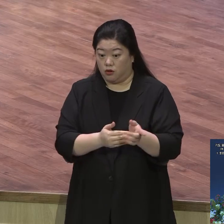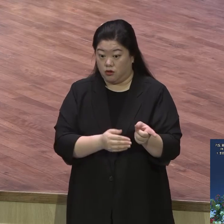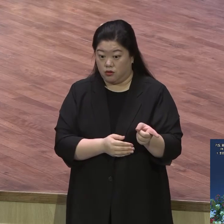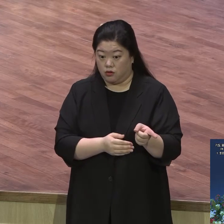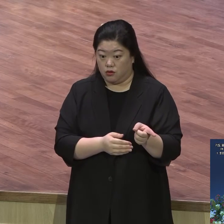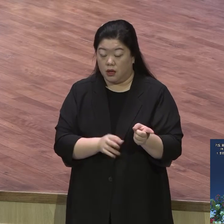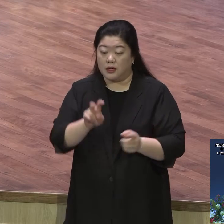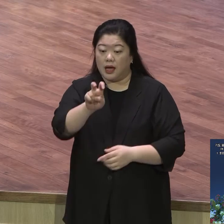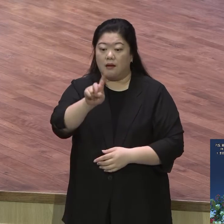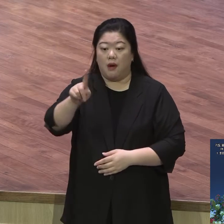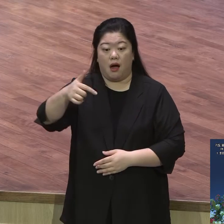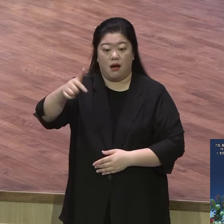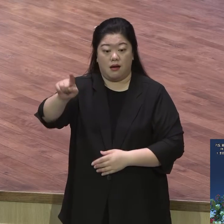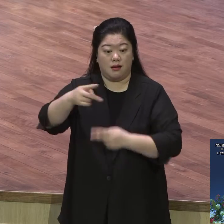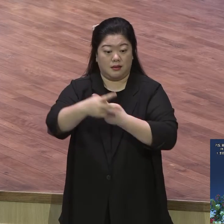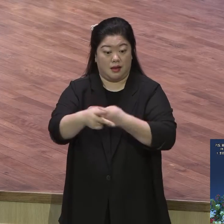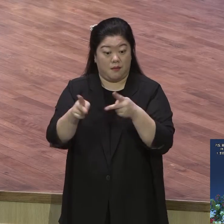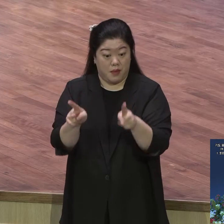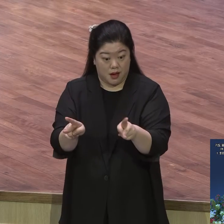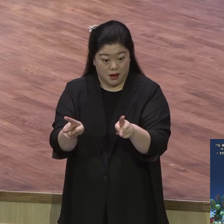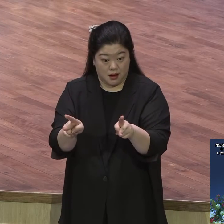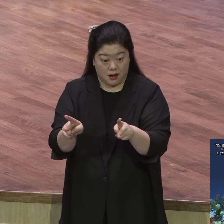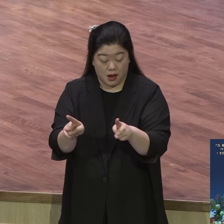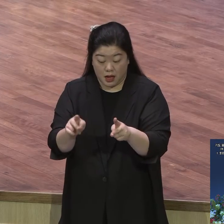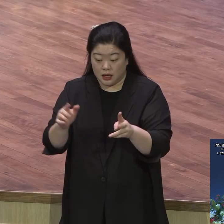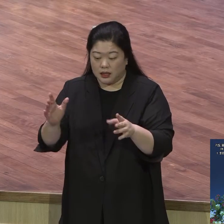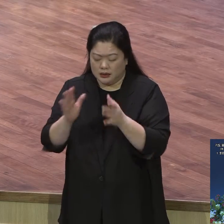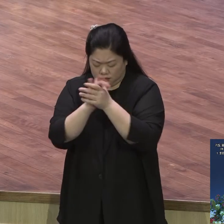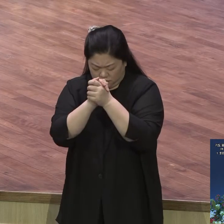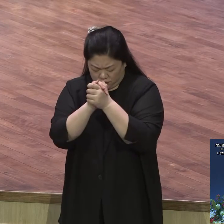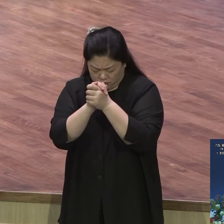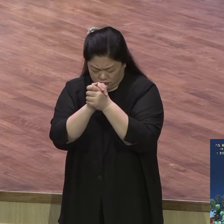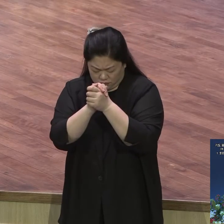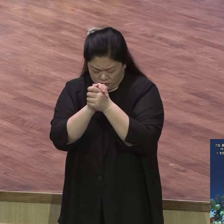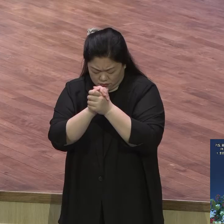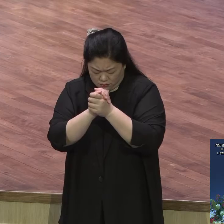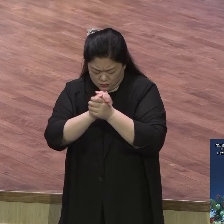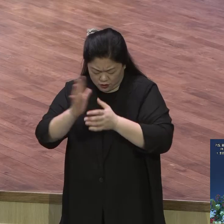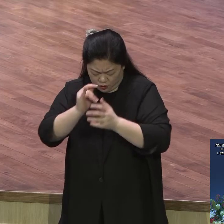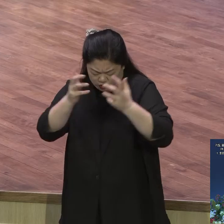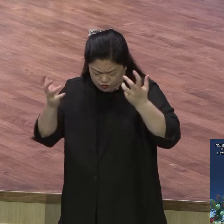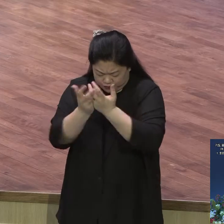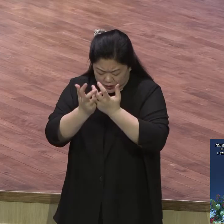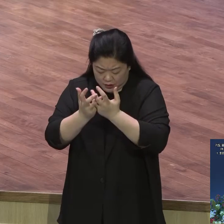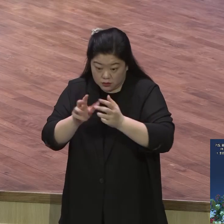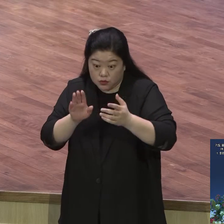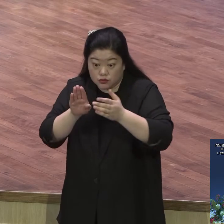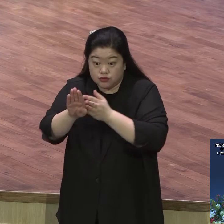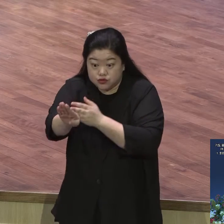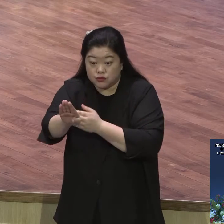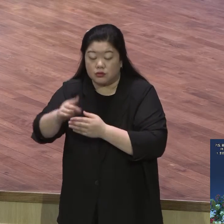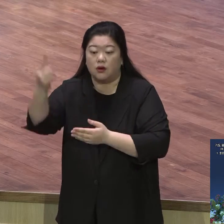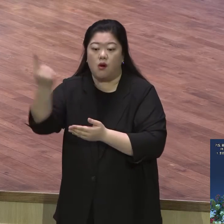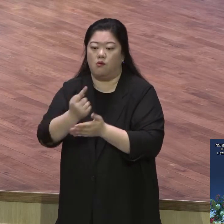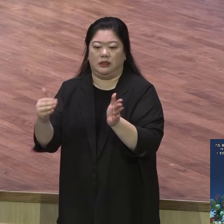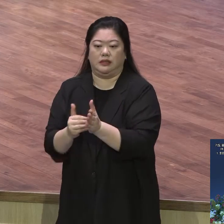이후에 영속성 재속되고 있습니다 하무로지 성령이 영원히 함께 해주는데 엘리사는 엘리아를 따르면서 뭘 받냐